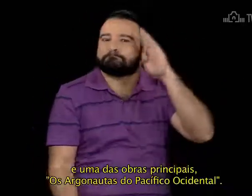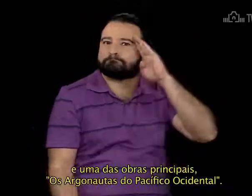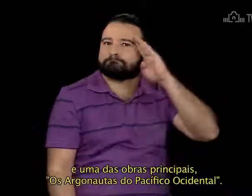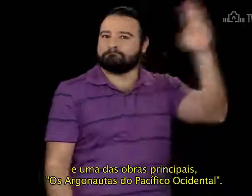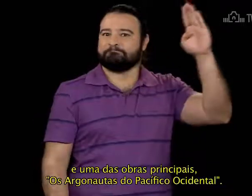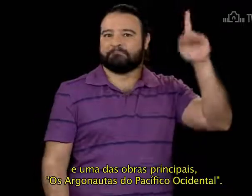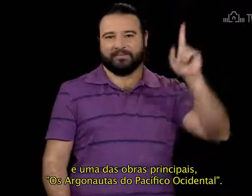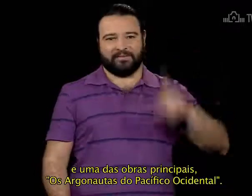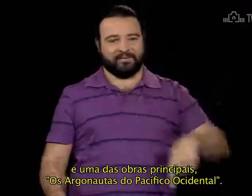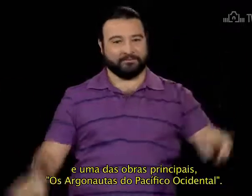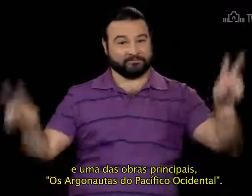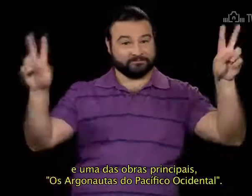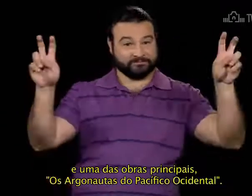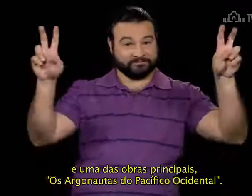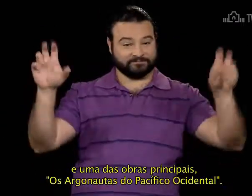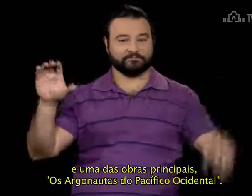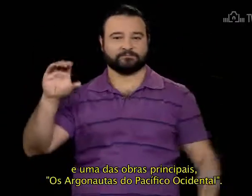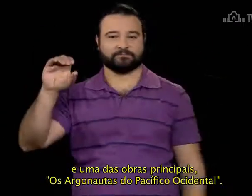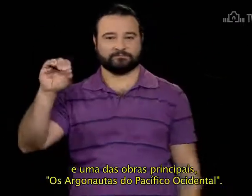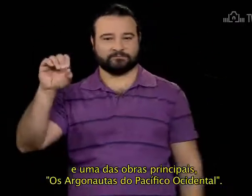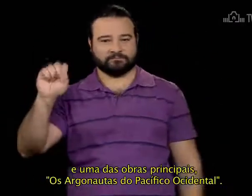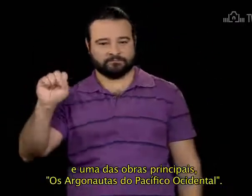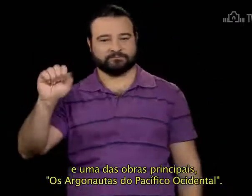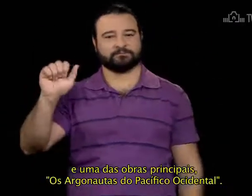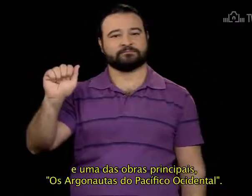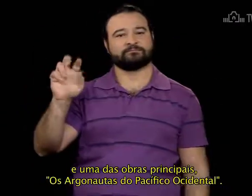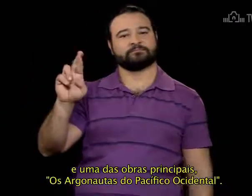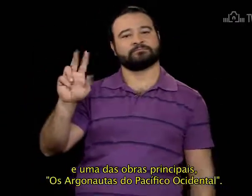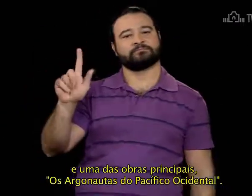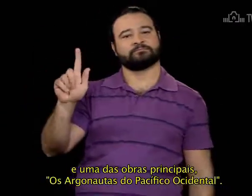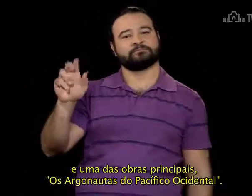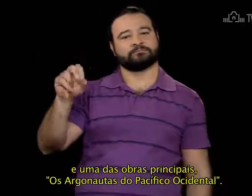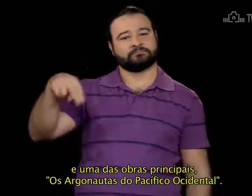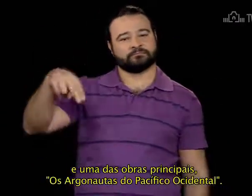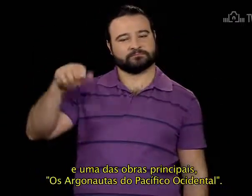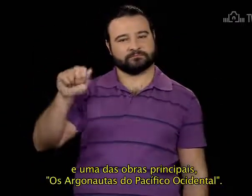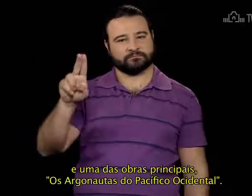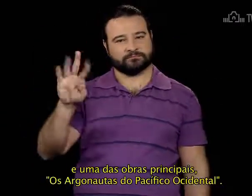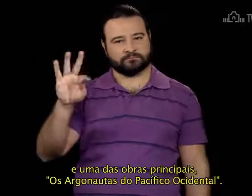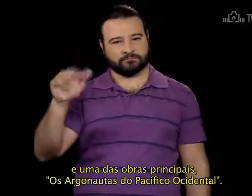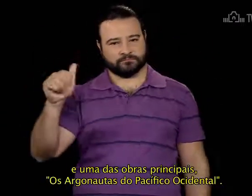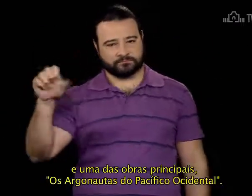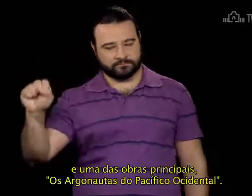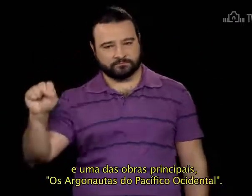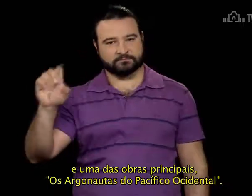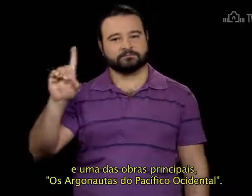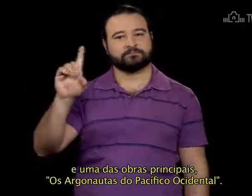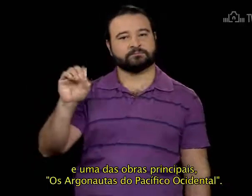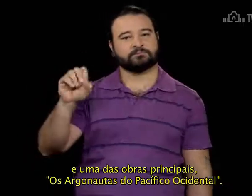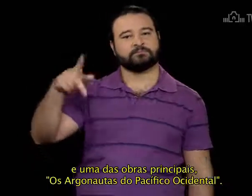principais Os argonautas Do Pacífico